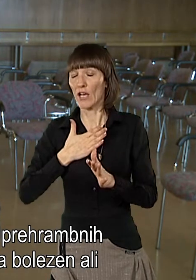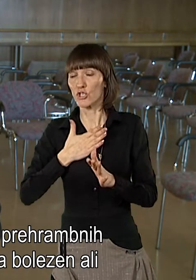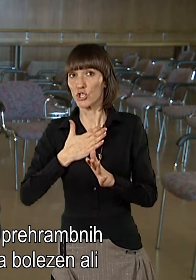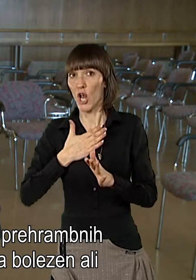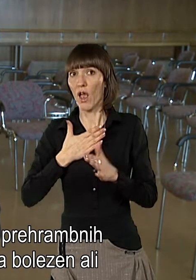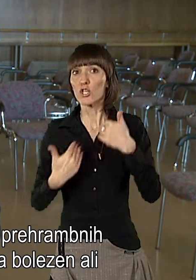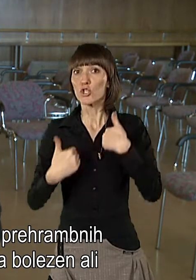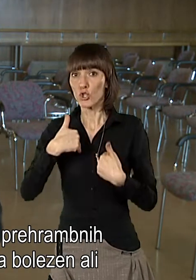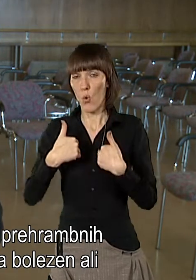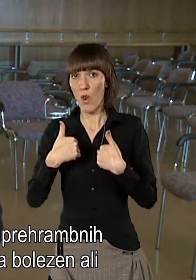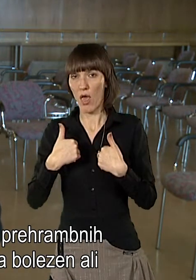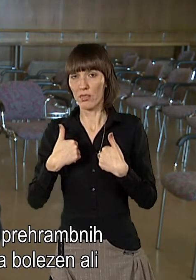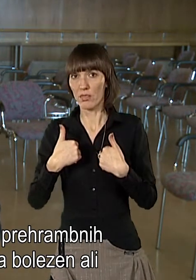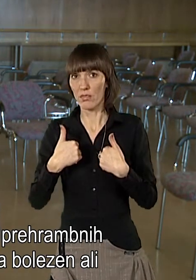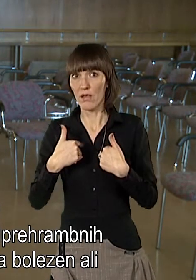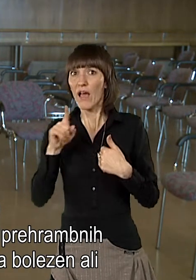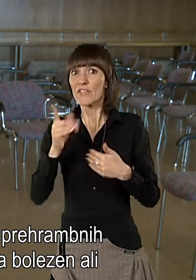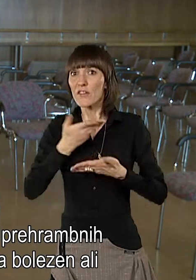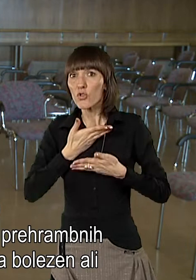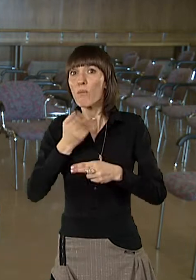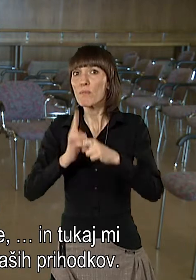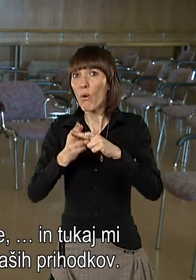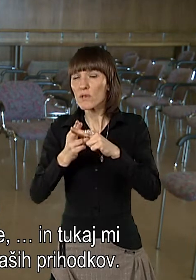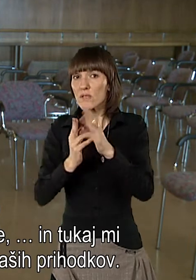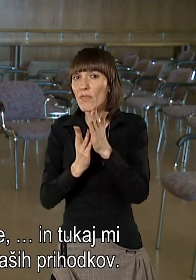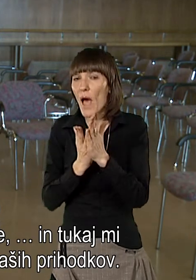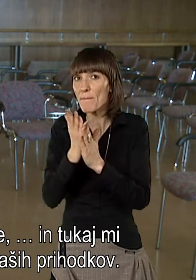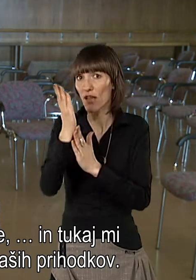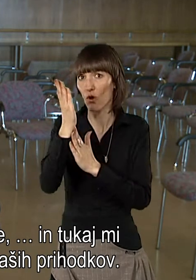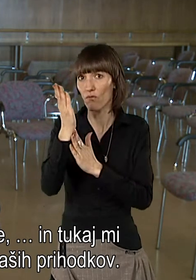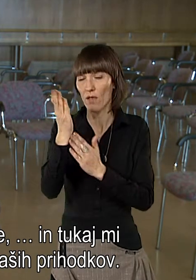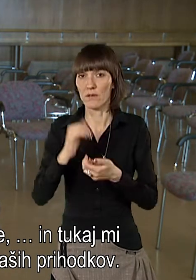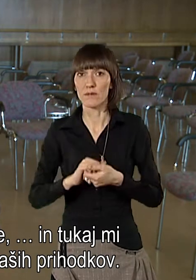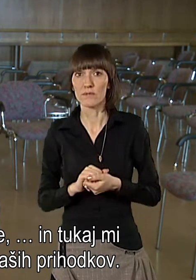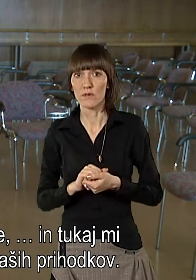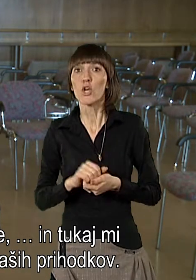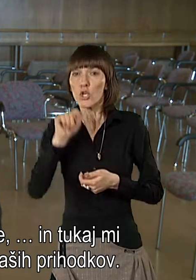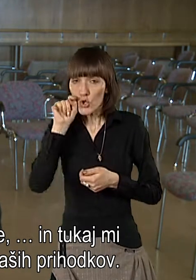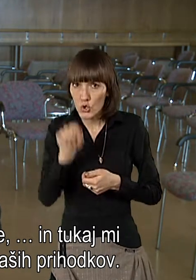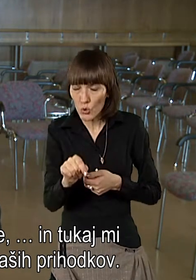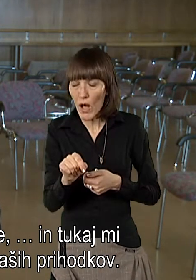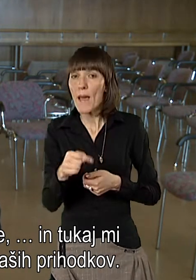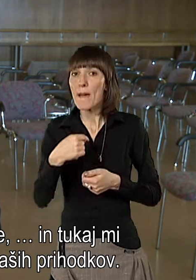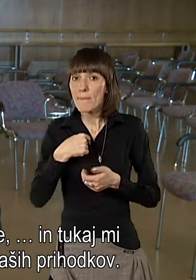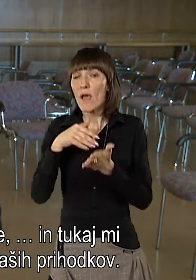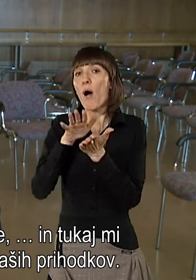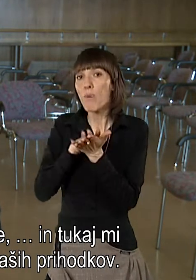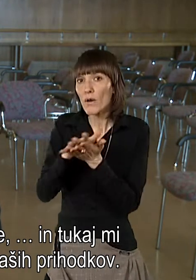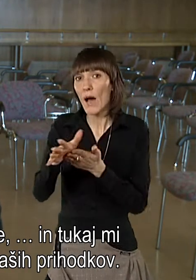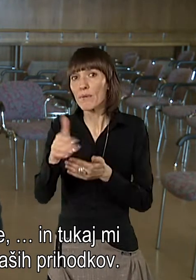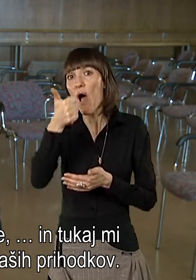nepočutje, ampak da tudi bolezni ne napredujejo ali pa invalidnost. In tukaj mi